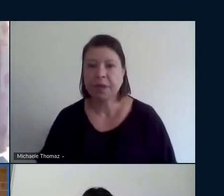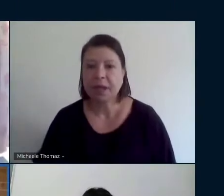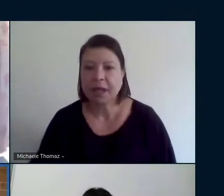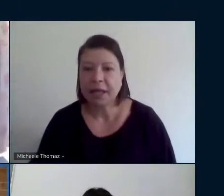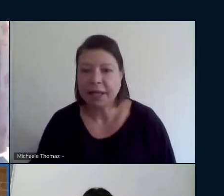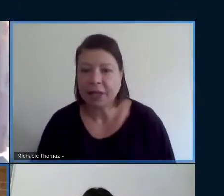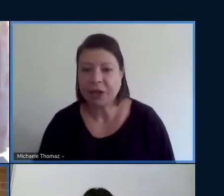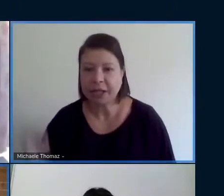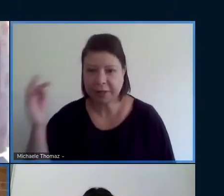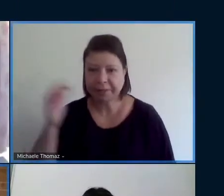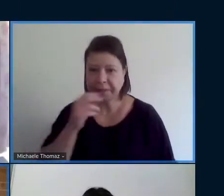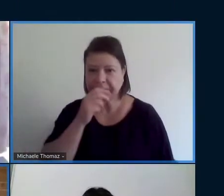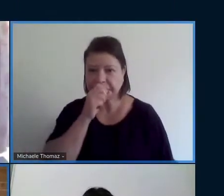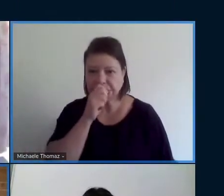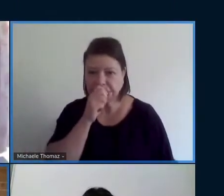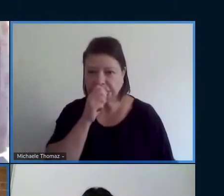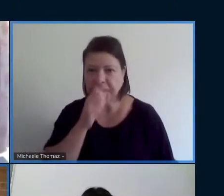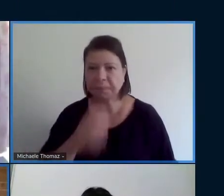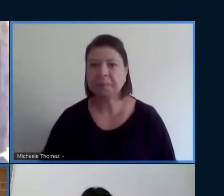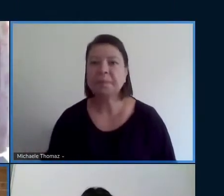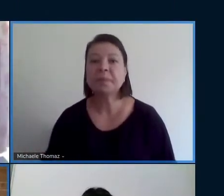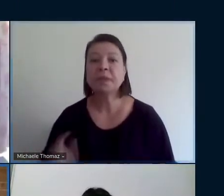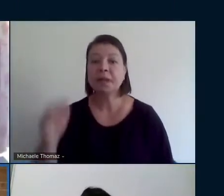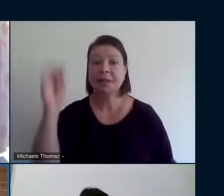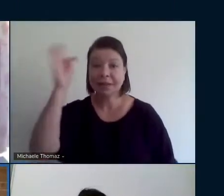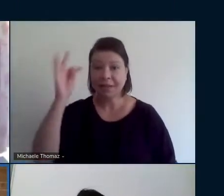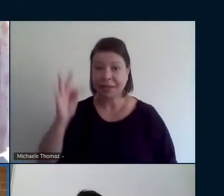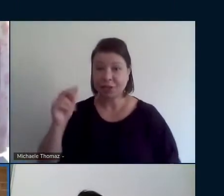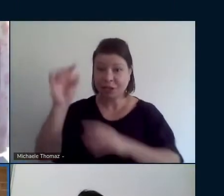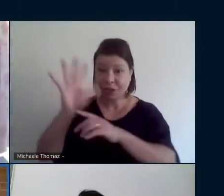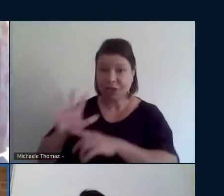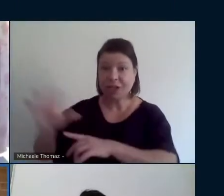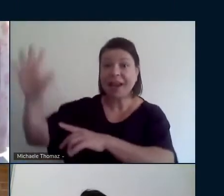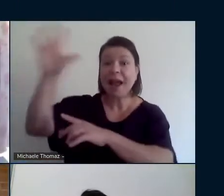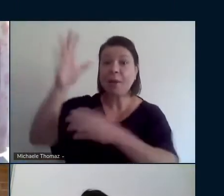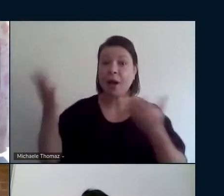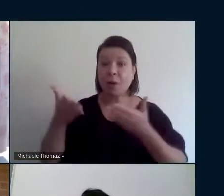E a Tatiane vai comentar de uma forma geral agora